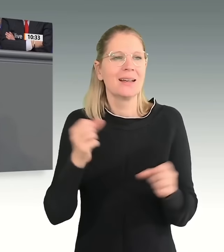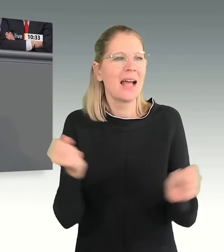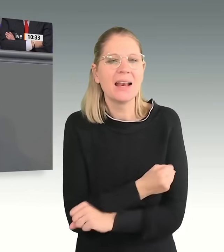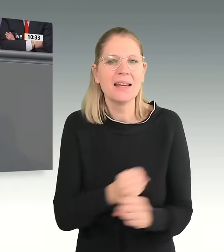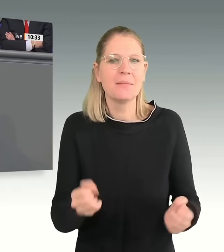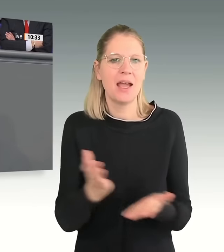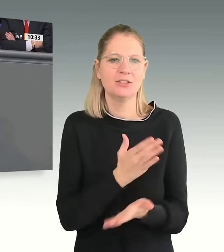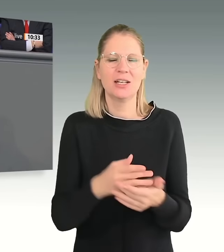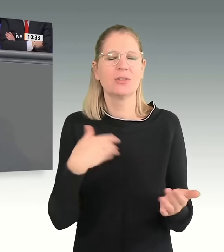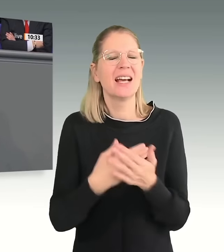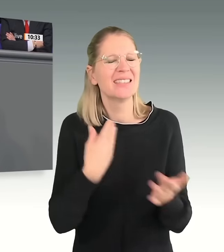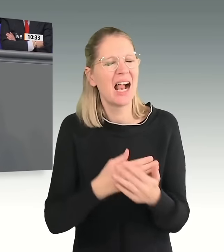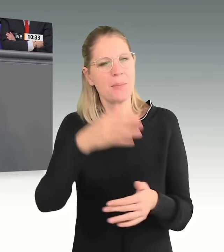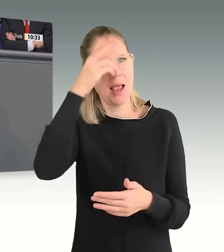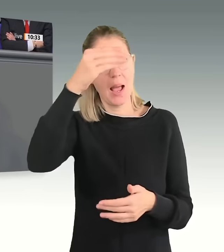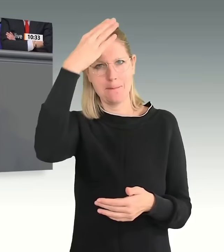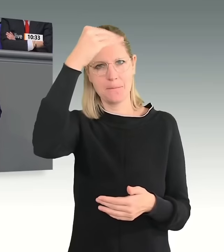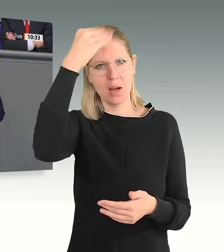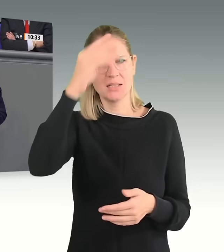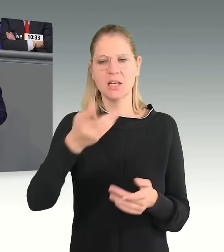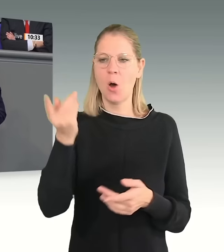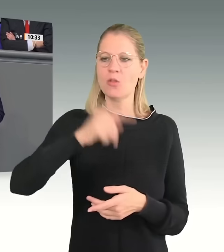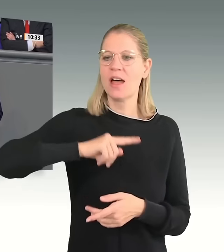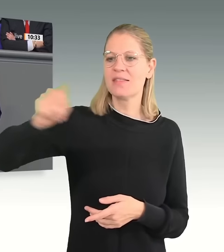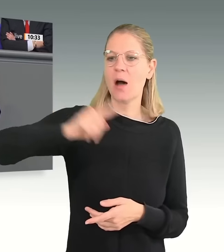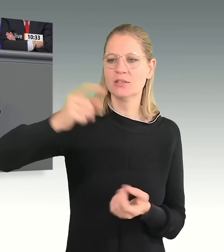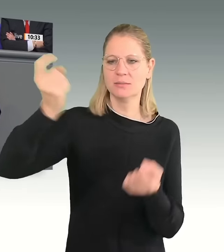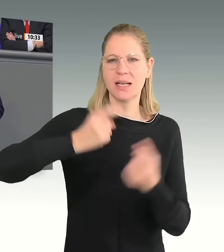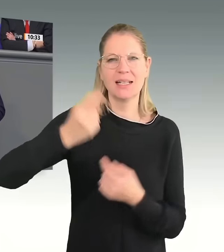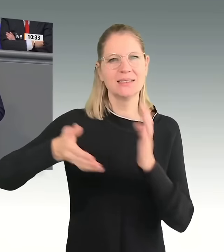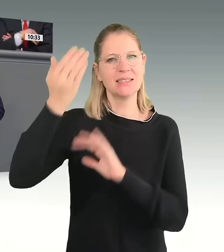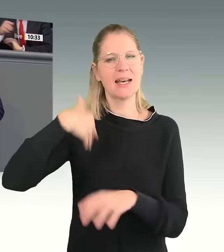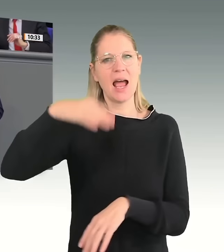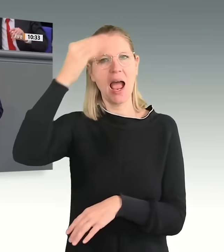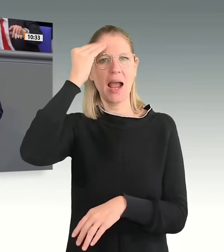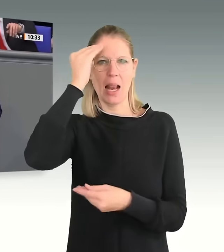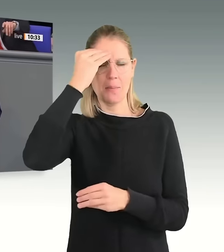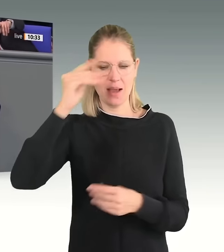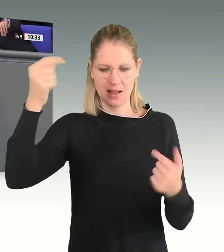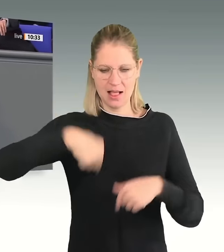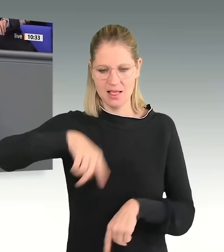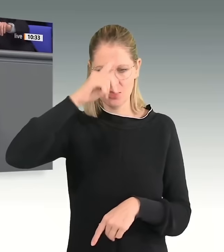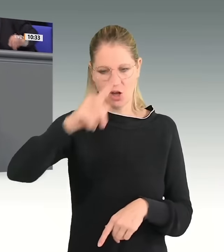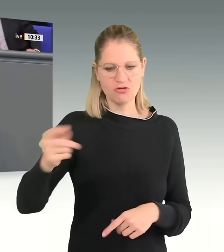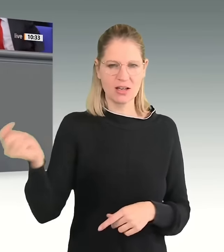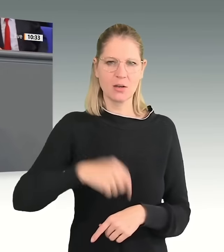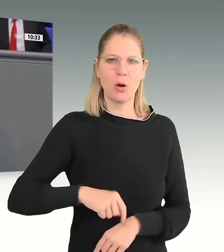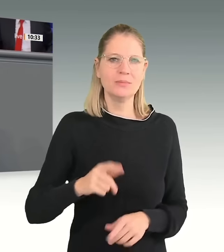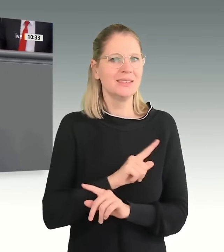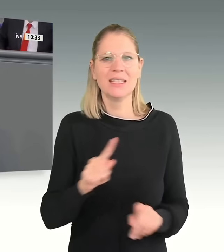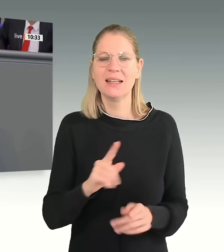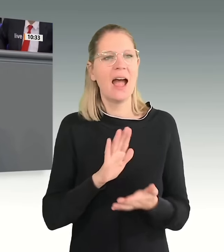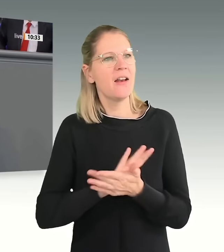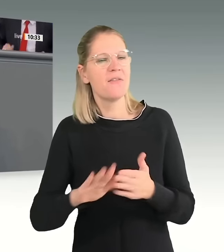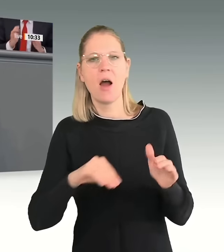sämtlichen Hunderttausenden Millionen Migranten, die seit Angela Merkel nach Deutschland gekommen sind, eben keine Flüchtlinge, sondern ordinäre